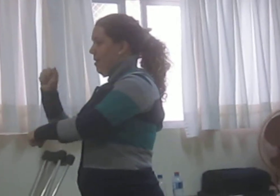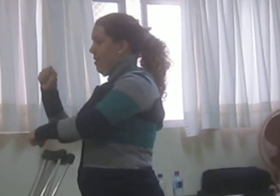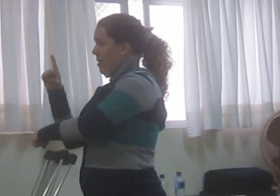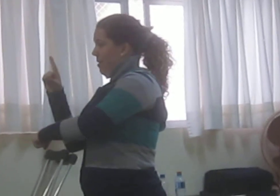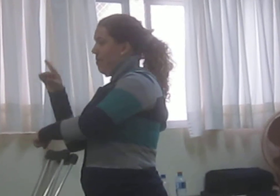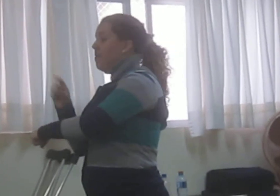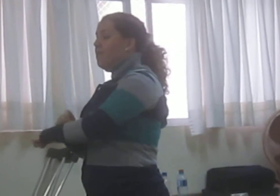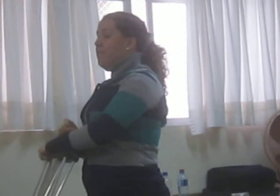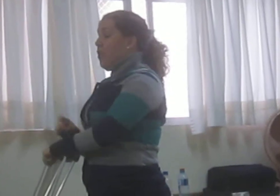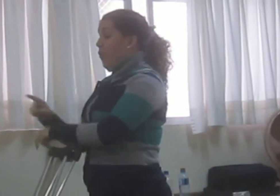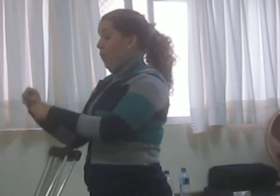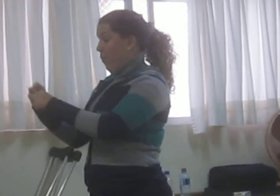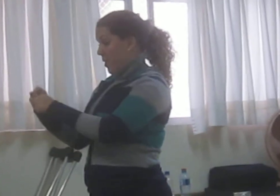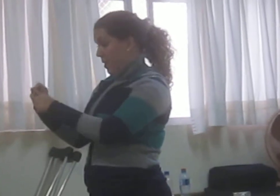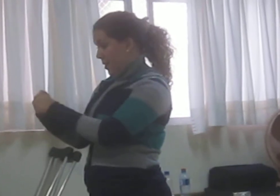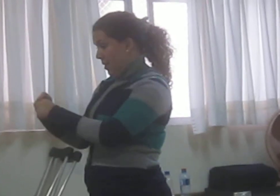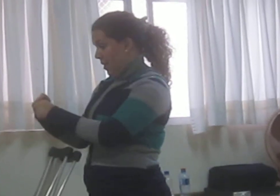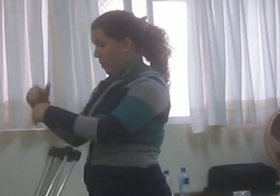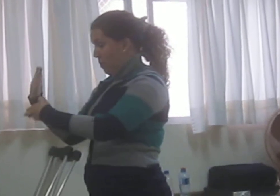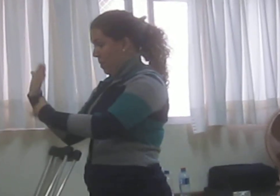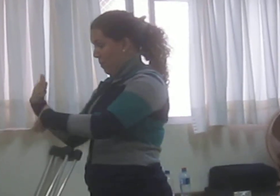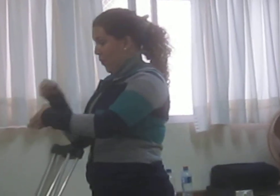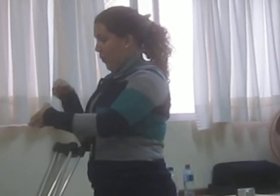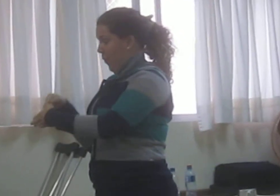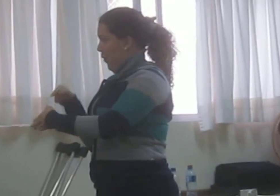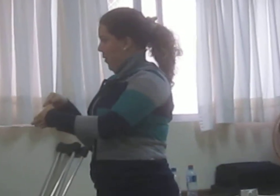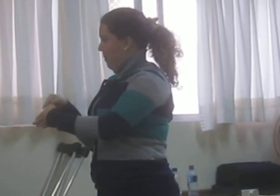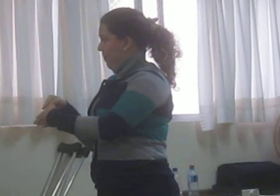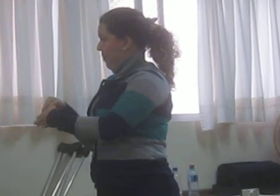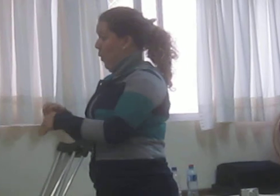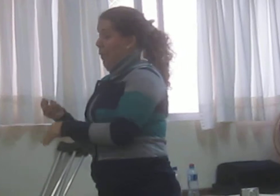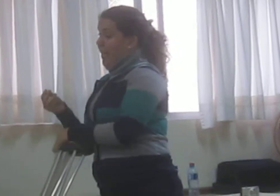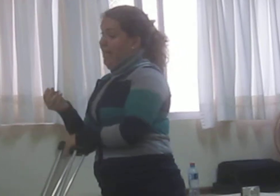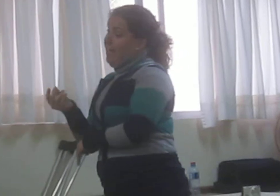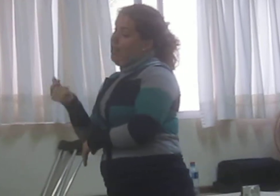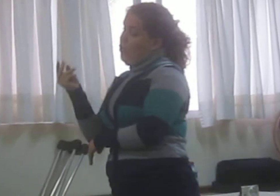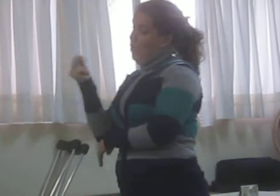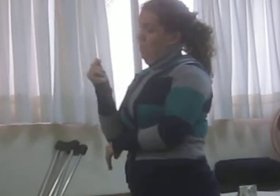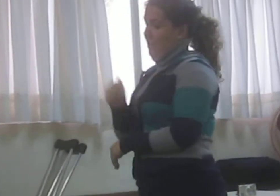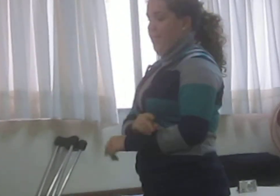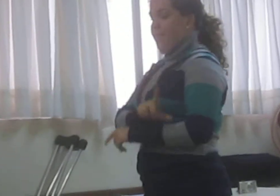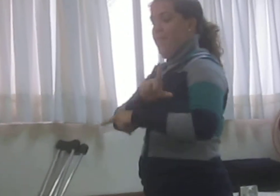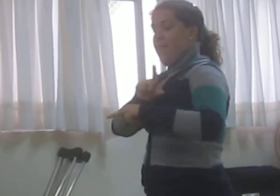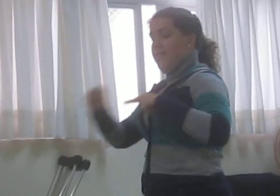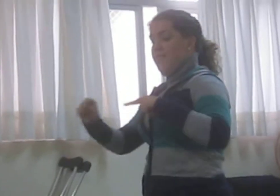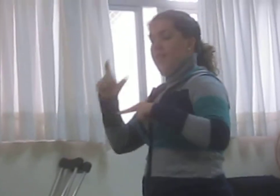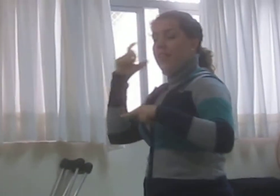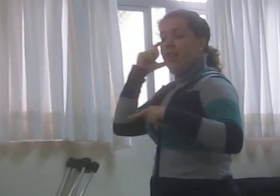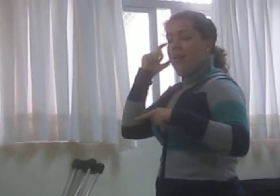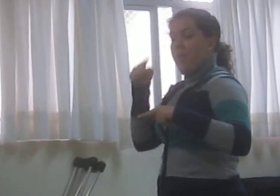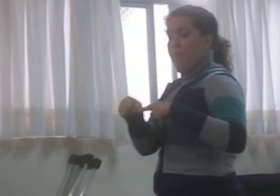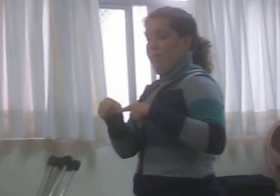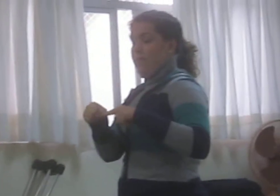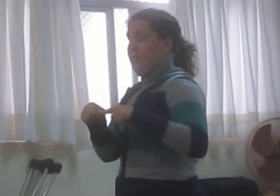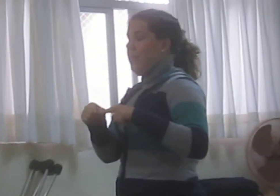o aluno saía da Paz porque nunca foi certificado, não era possível certificar